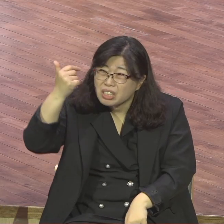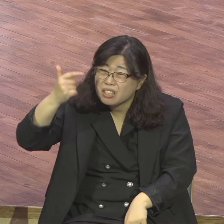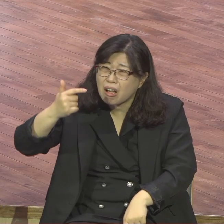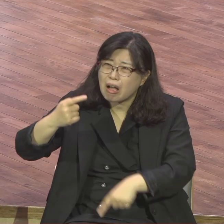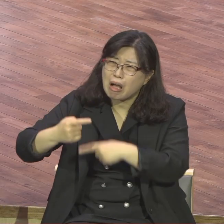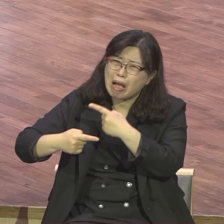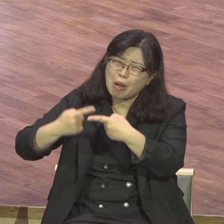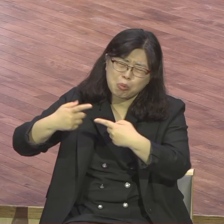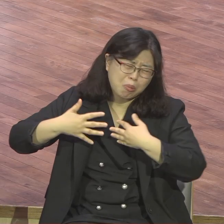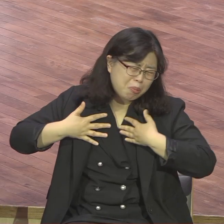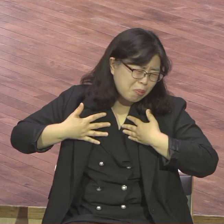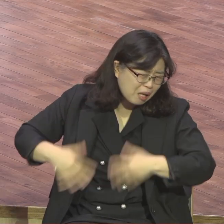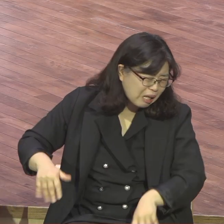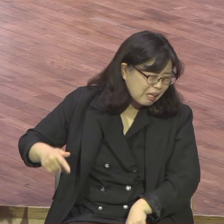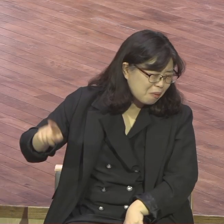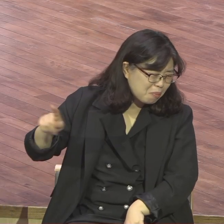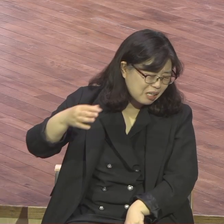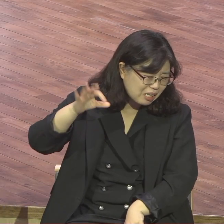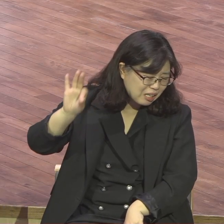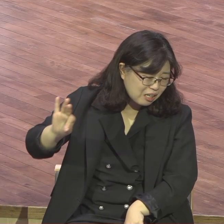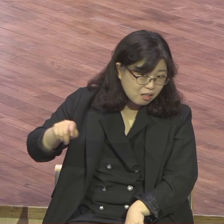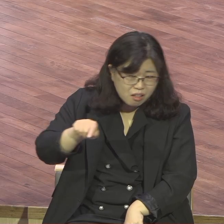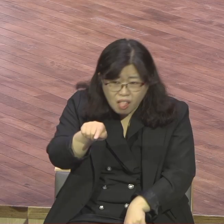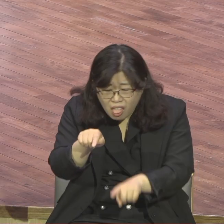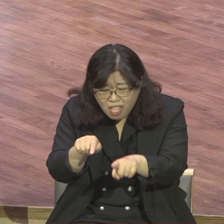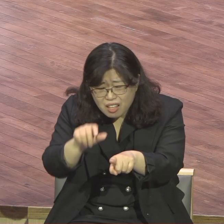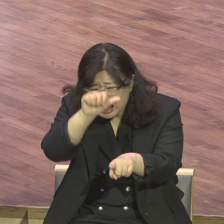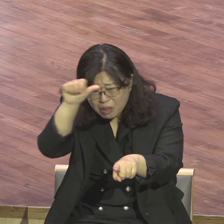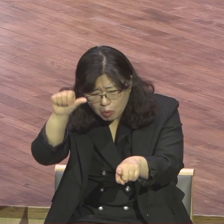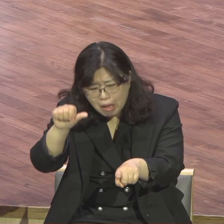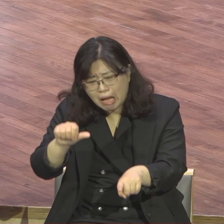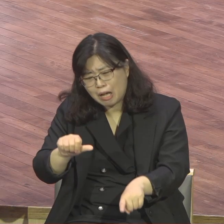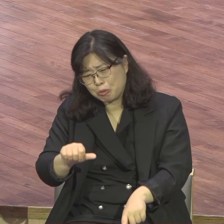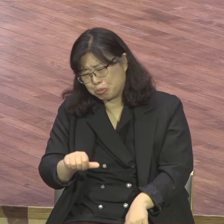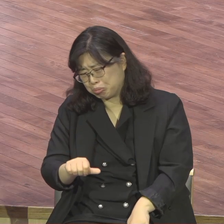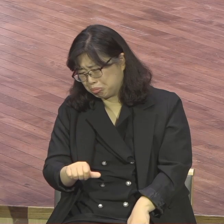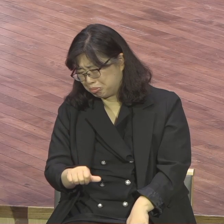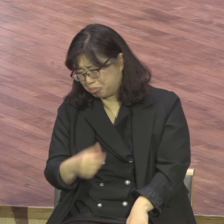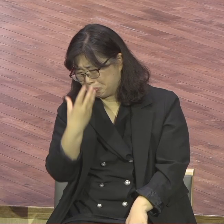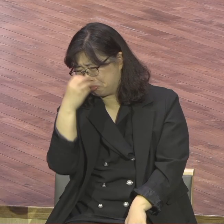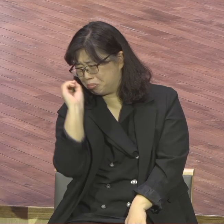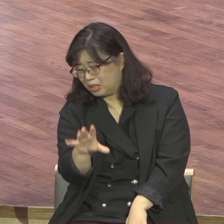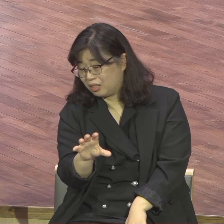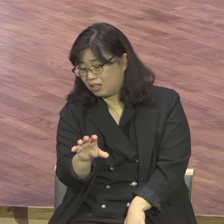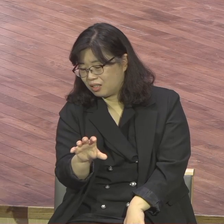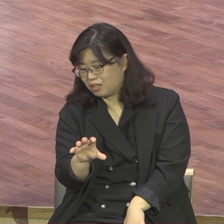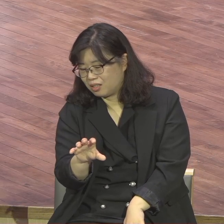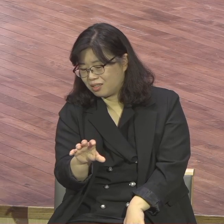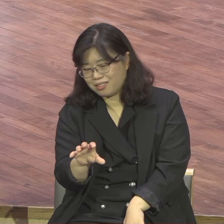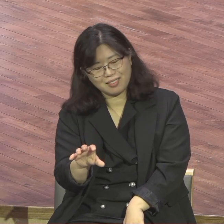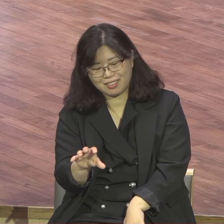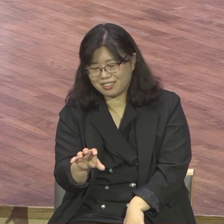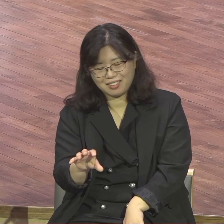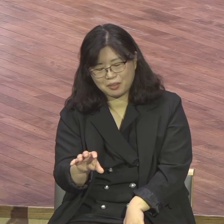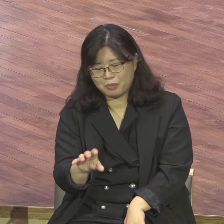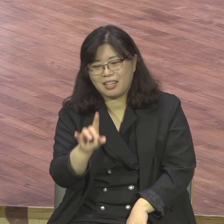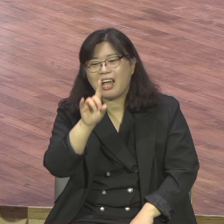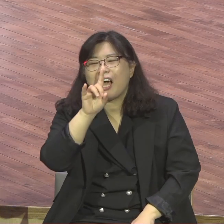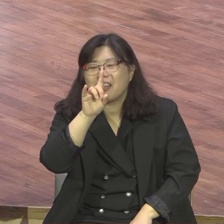초신자들이야 줄 쏘다가 시험 받을 수 있죠 식당에 줄 쏘다가 폐치기간 한 사람 보고 시험 받을 수 있죠 여러분은 그런 수준